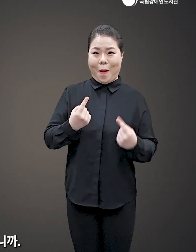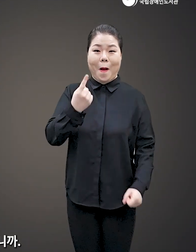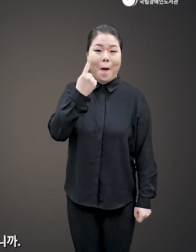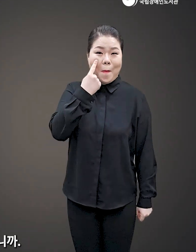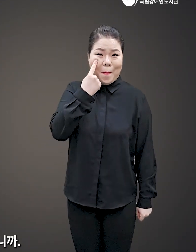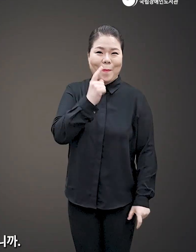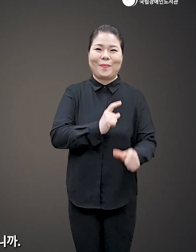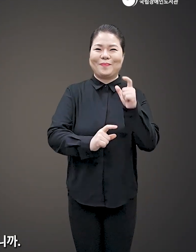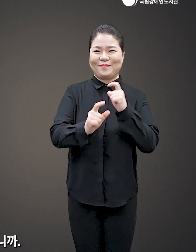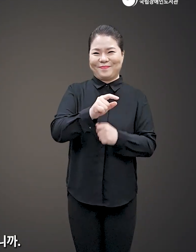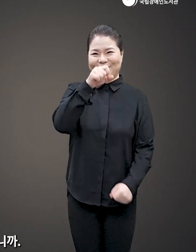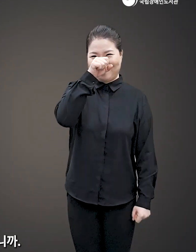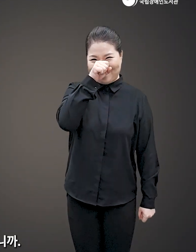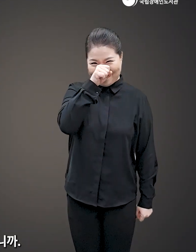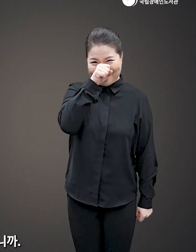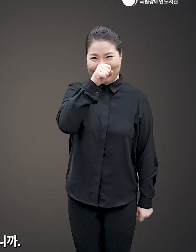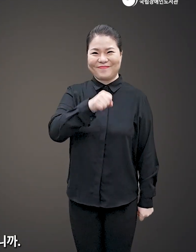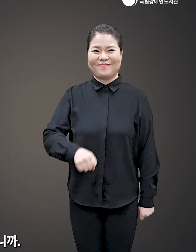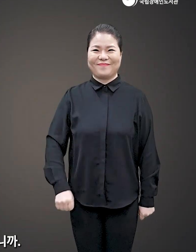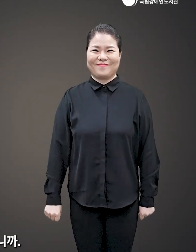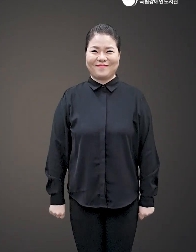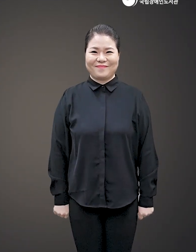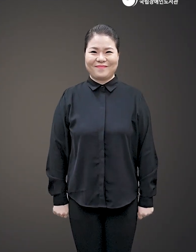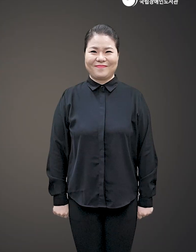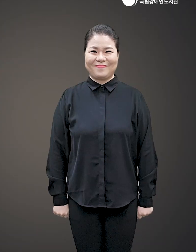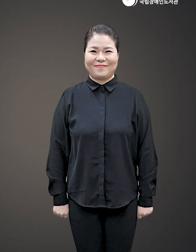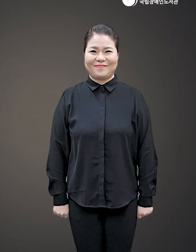시도하는 편이 훨씬 나으니까